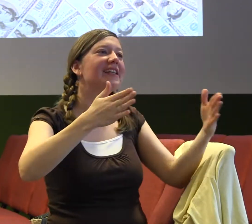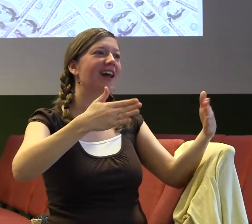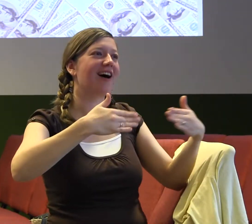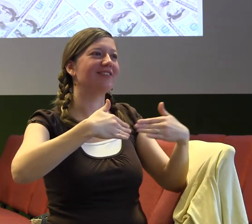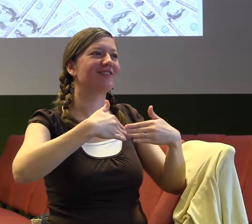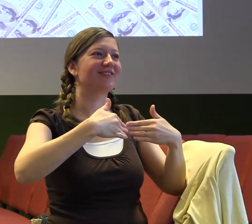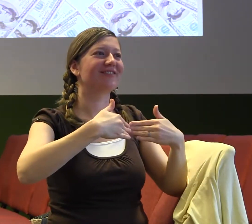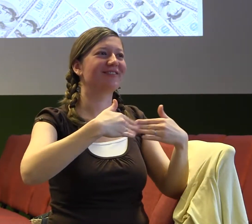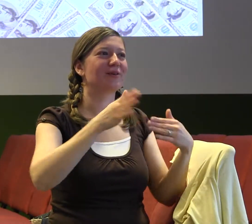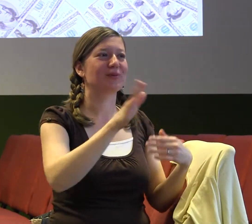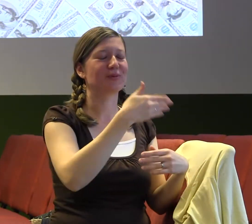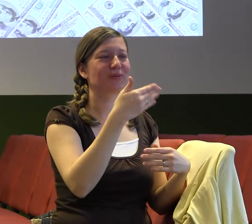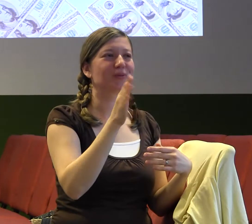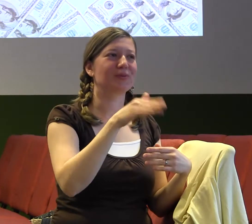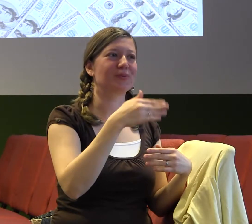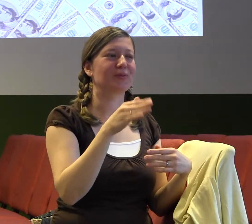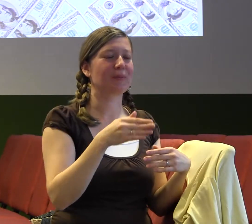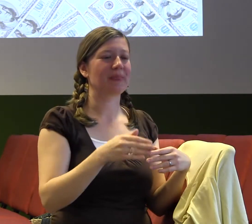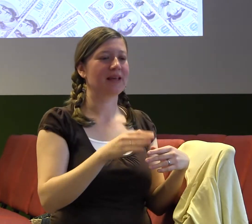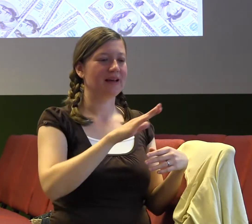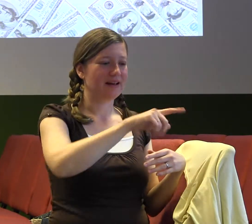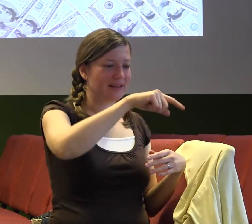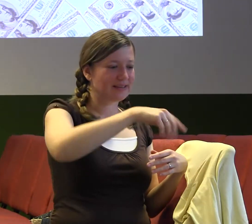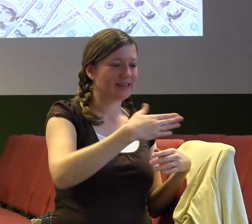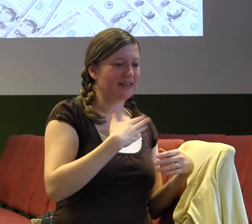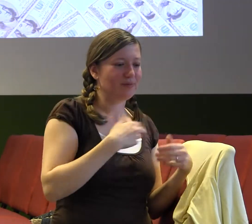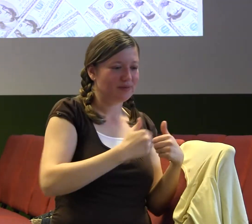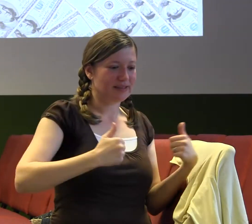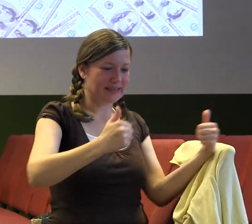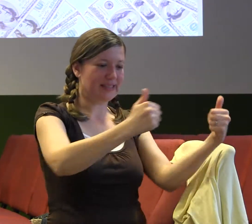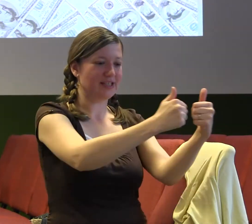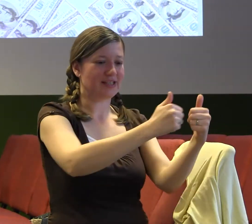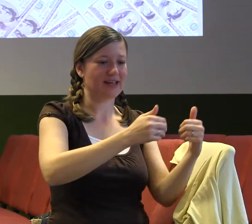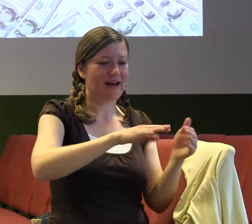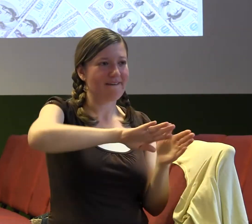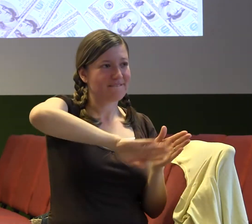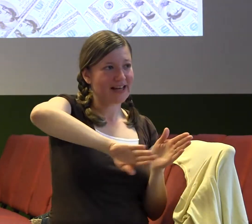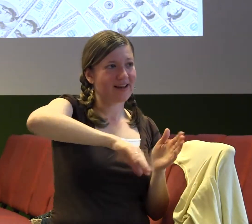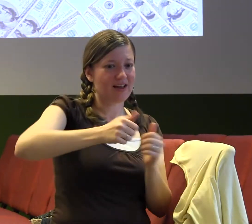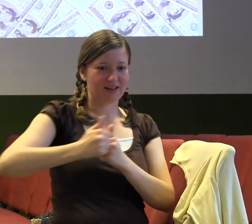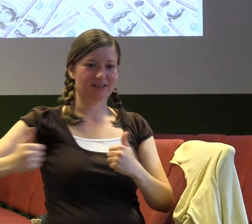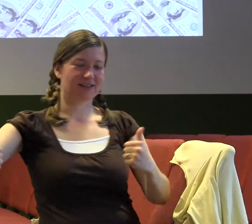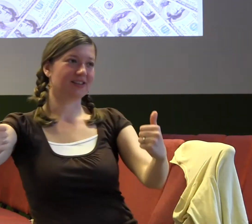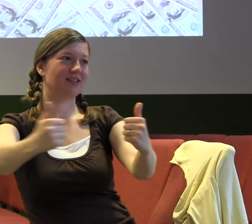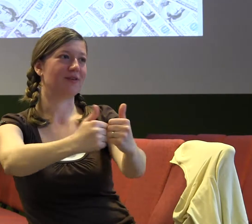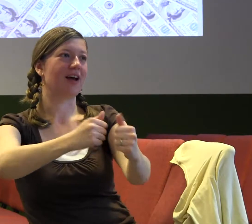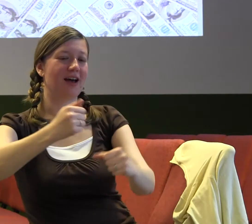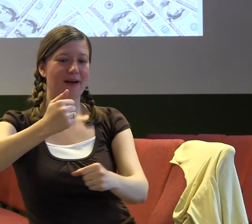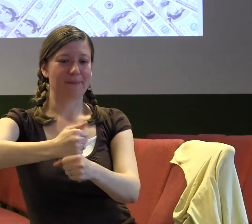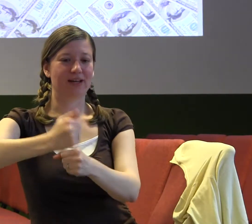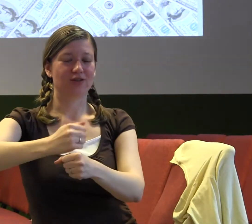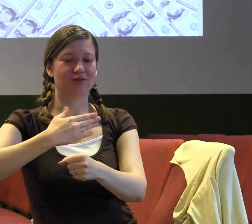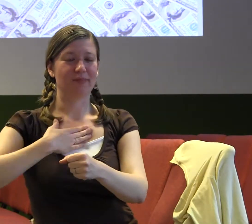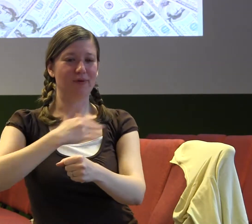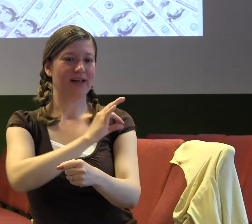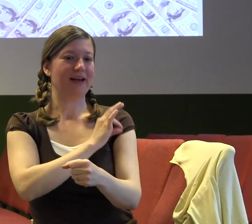trošku skecnout, což je vždycky příjemný. A učím studenty jeden na jednoho. To znamená, je to taková